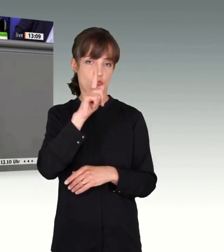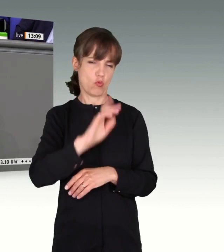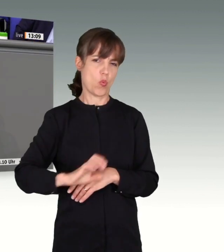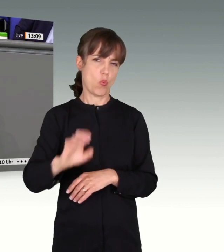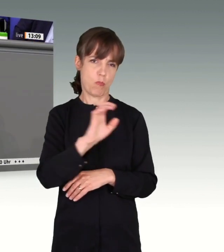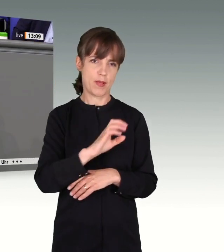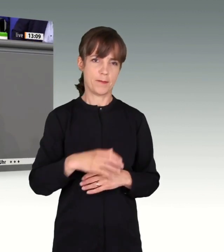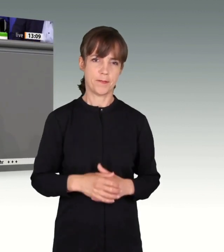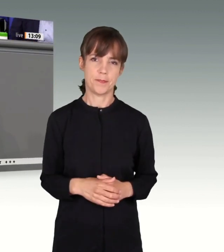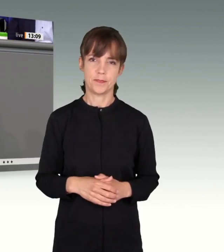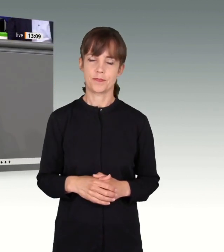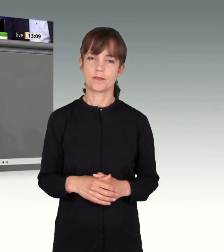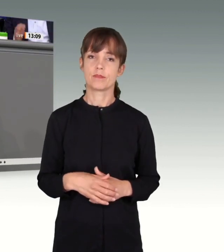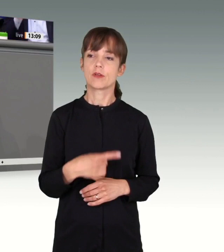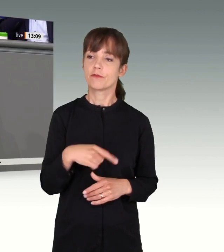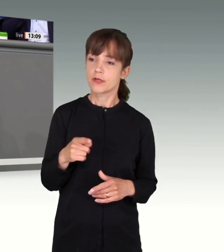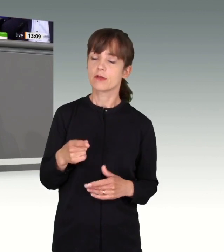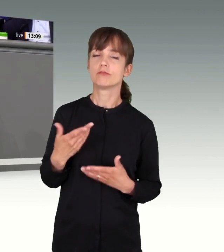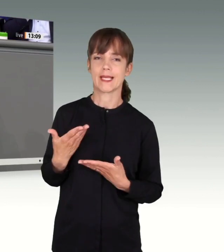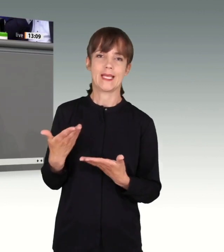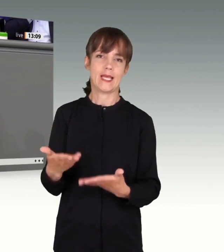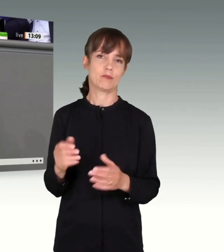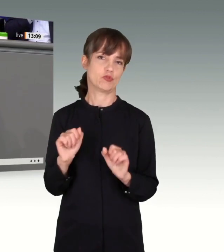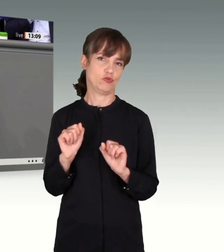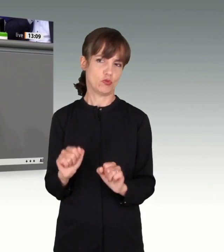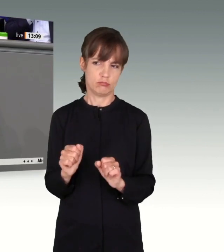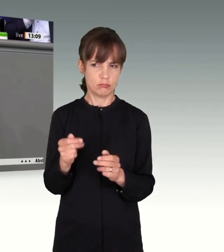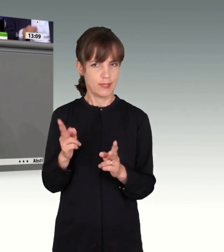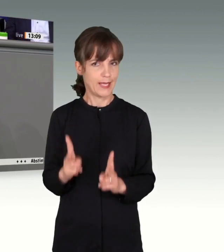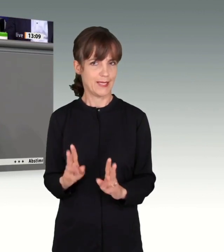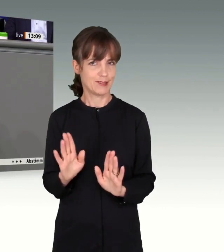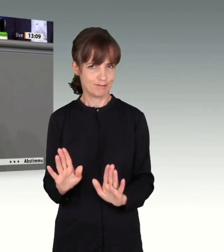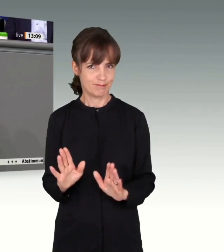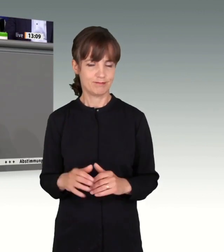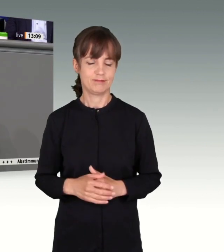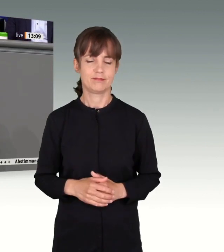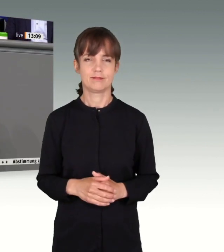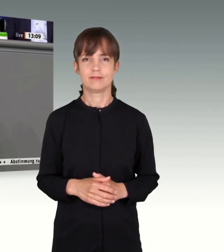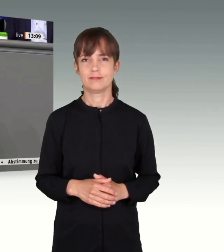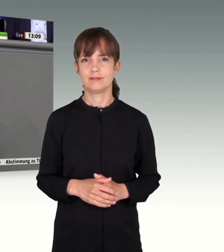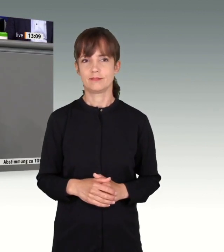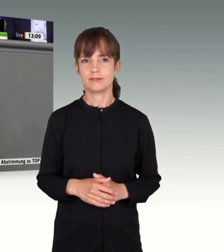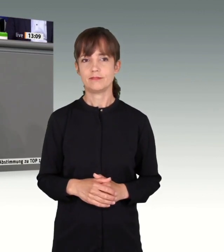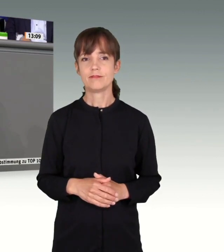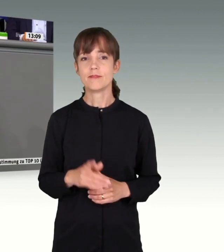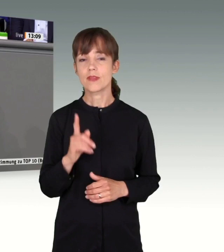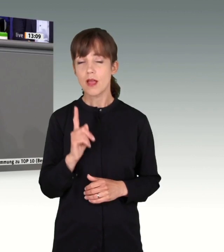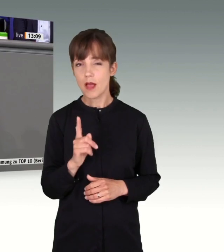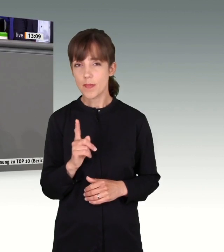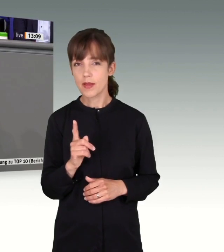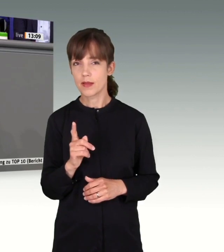Europa. Und wir haben zu Recht diesen Menschen den Schutz gewährt. Aber es waren